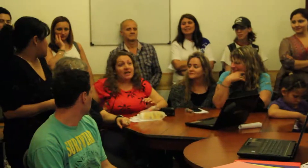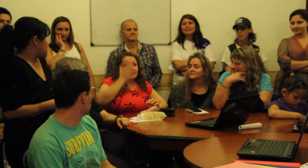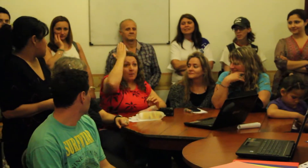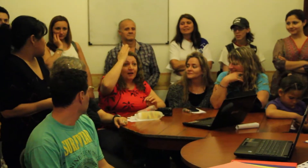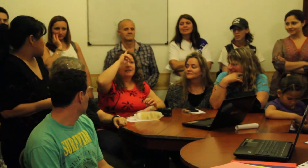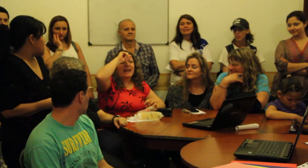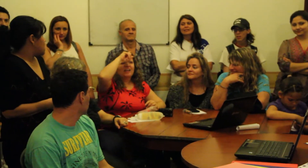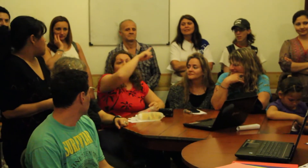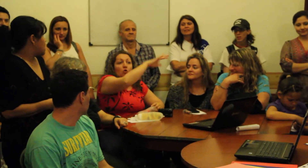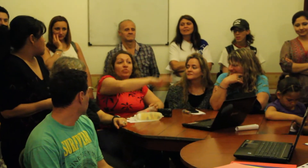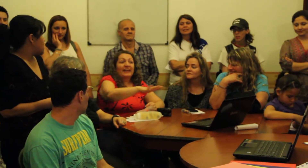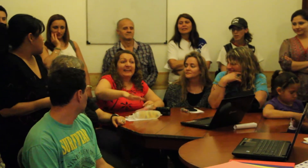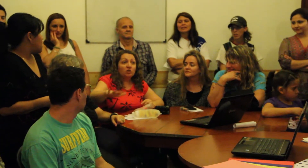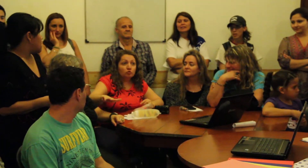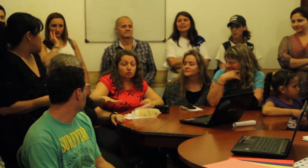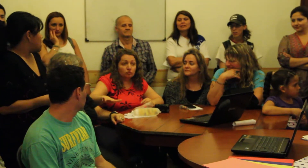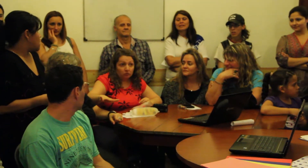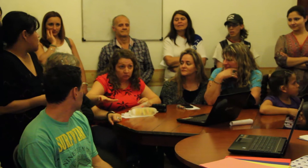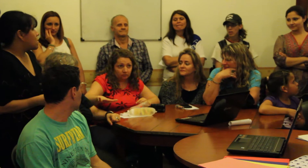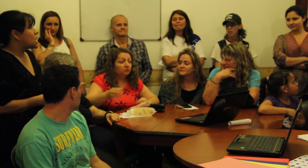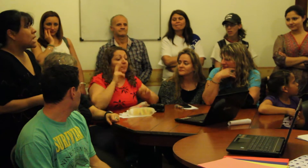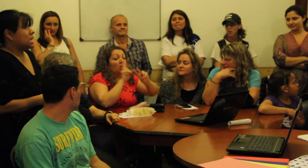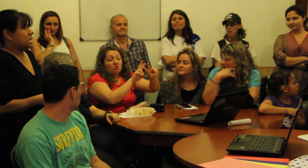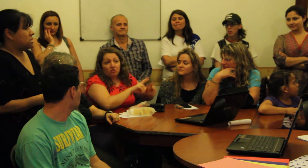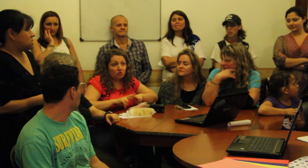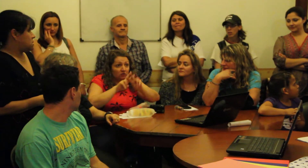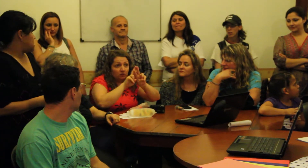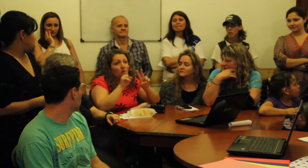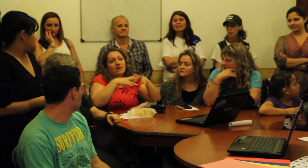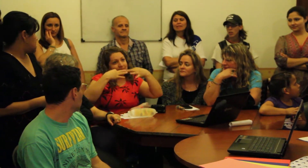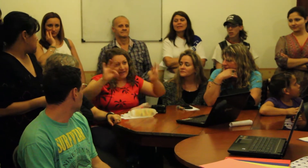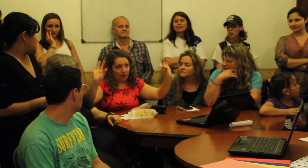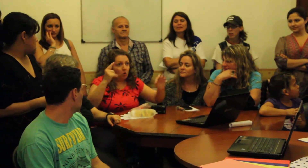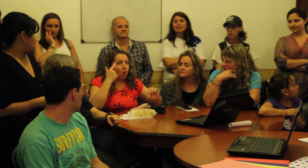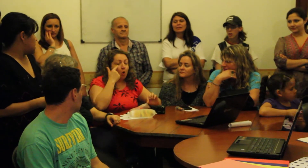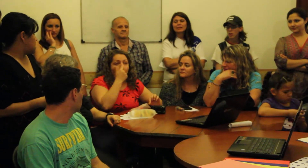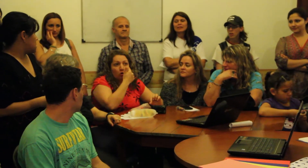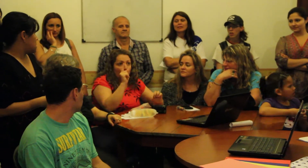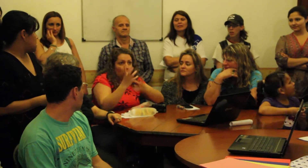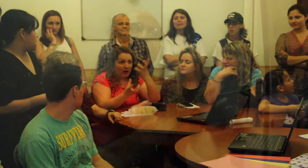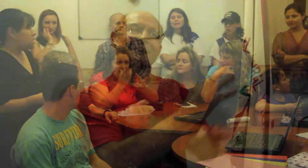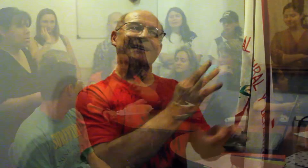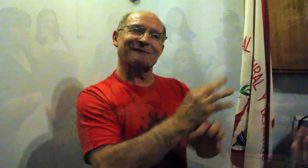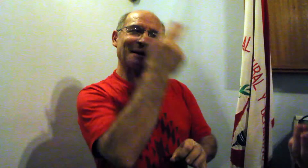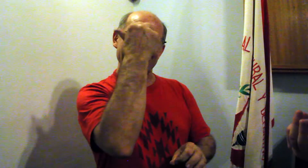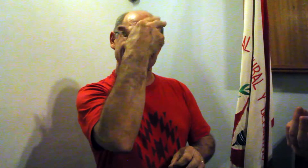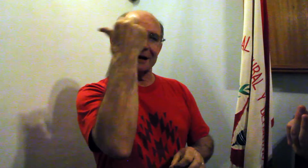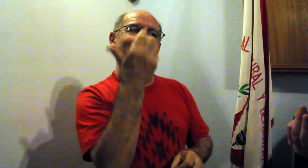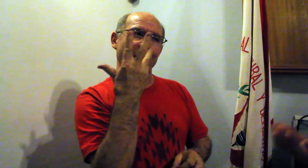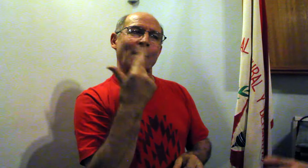puedan integrarse y compartir sus experiencias. Por eso se necesita que los enfermeros puedan manejar